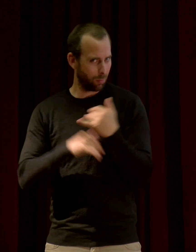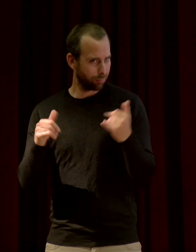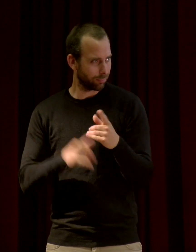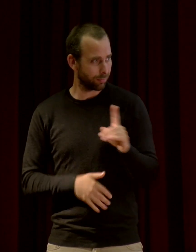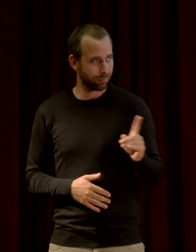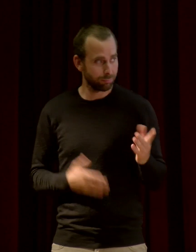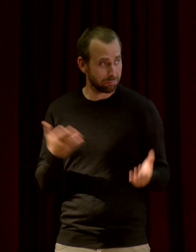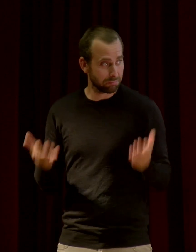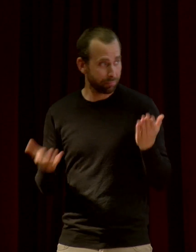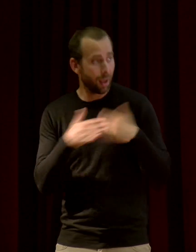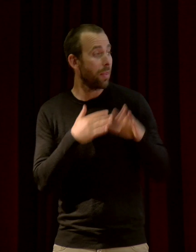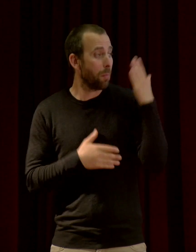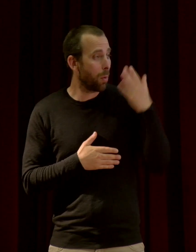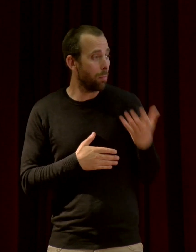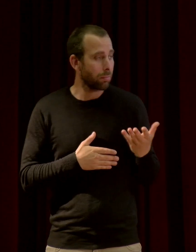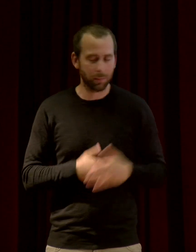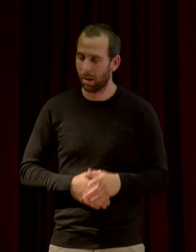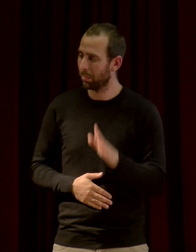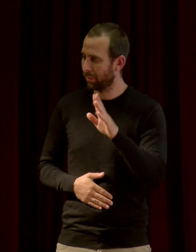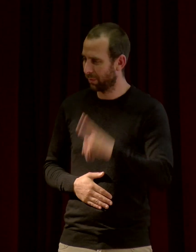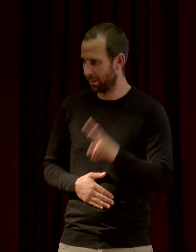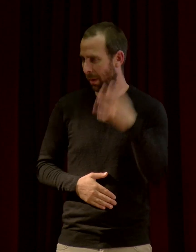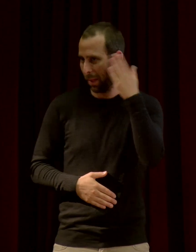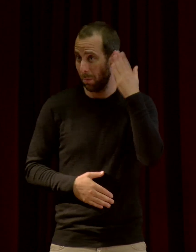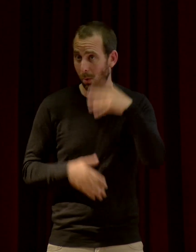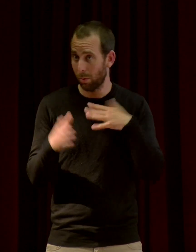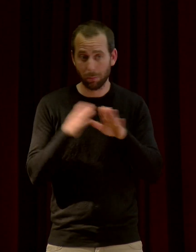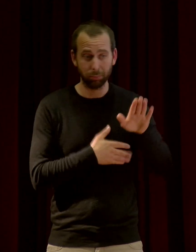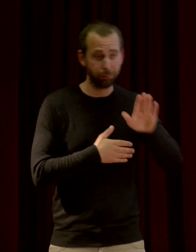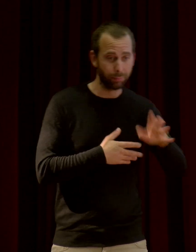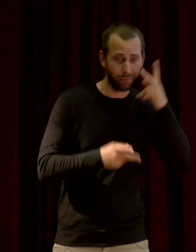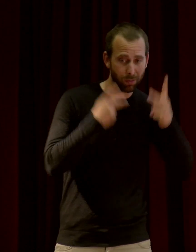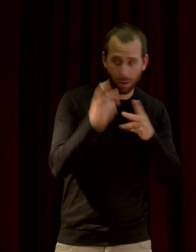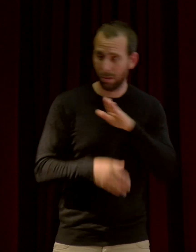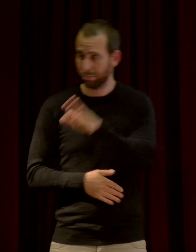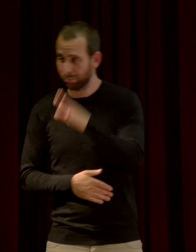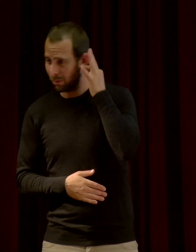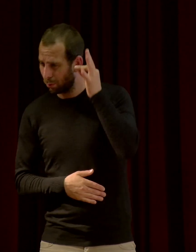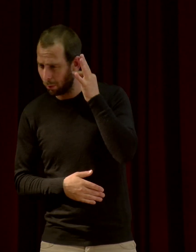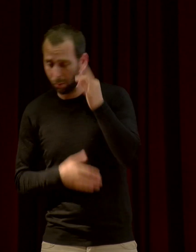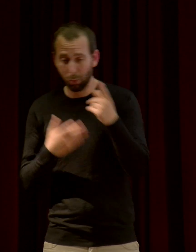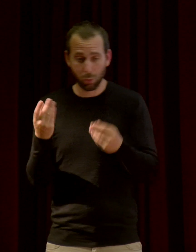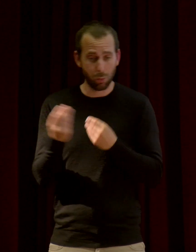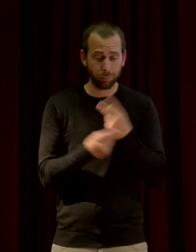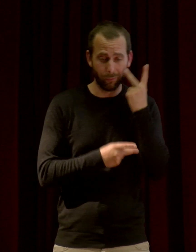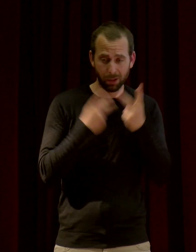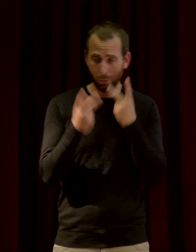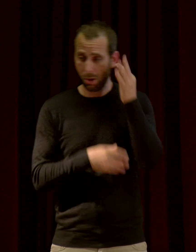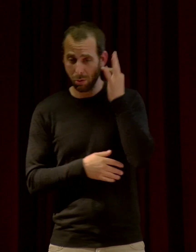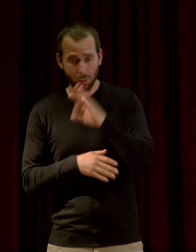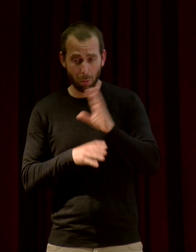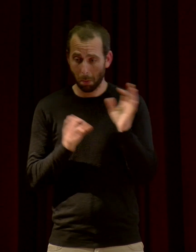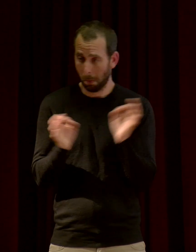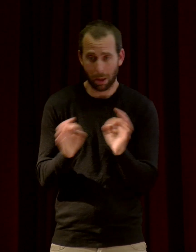qui sont très visuels et d'autres qui sont très acoustiques ou même ils ne peuvent avoir ni l'un ni l'autre. pense à la tique